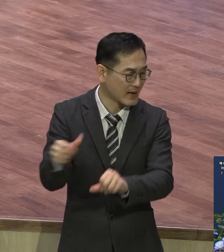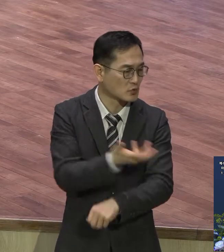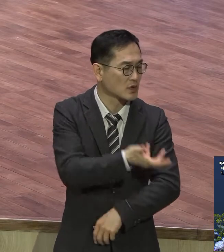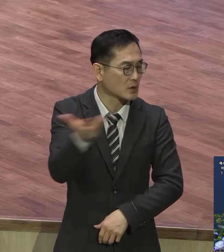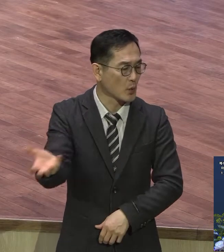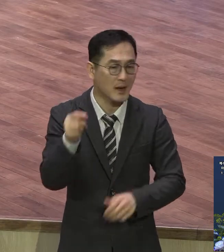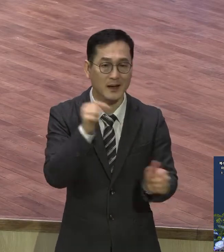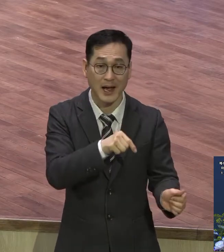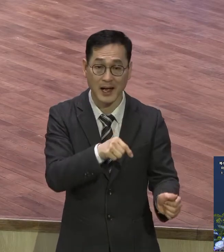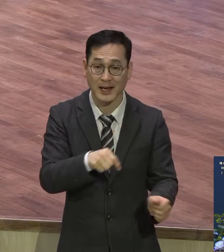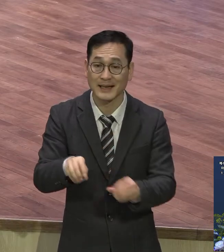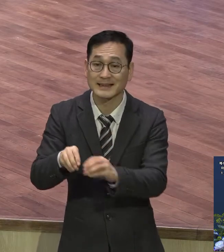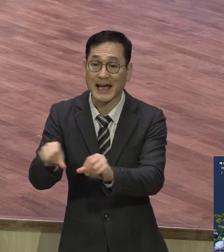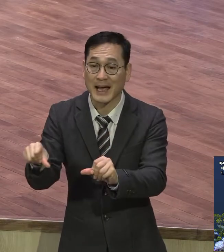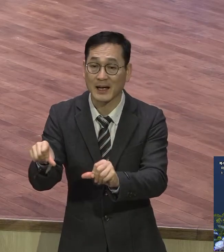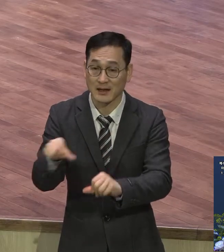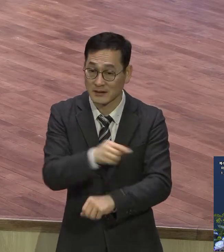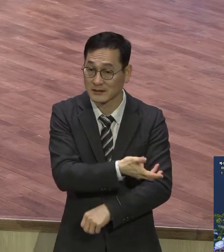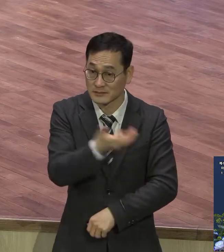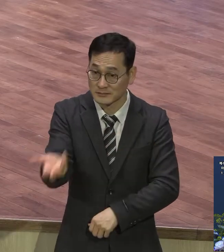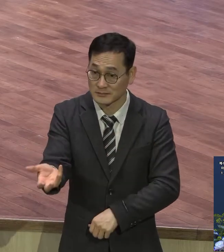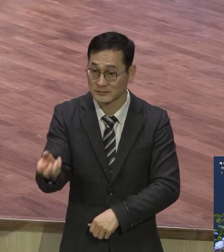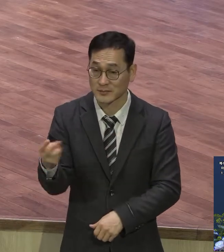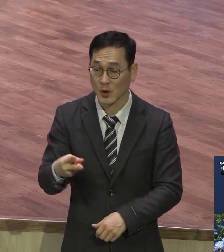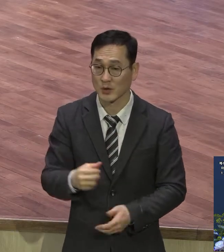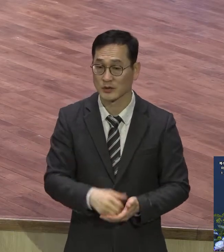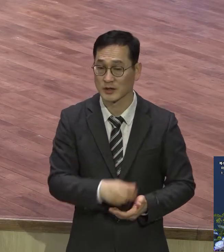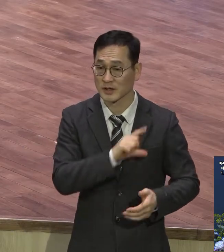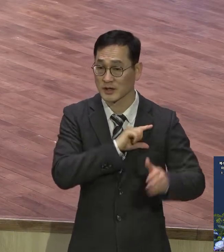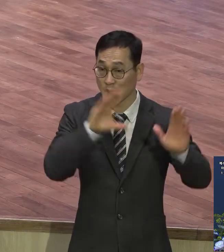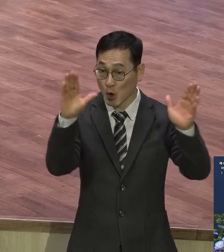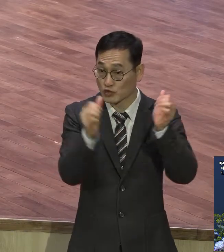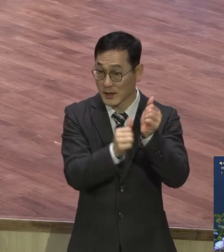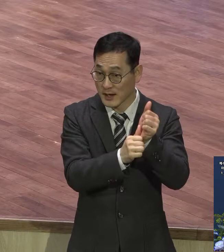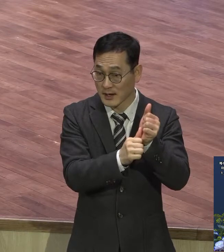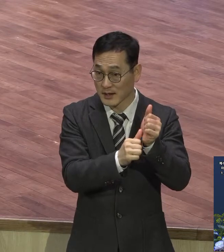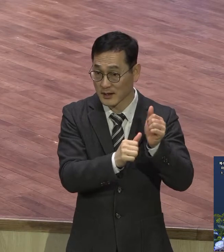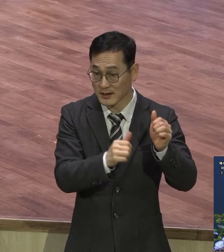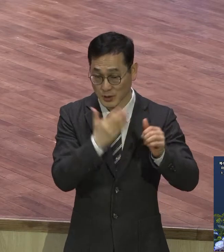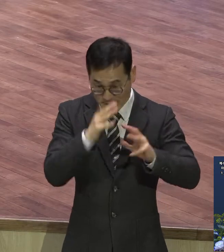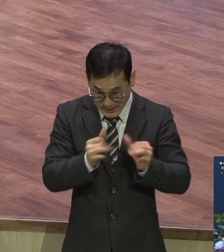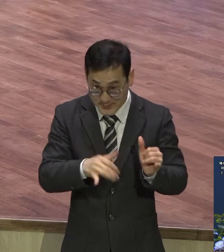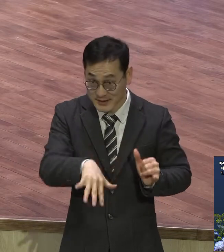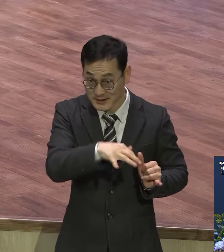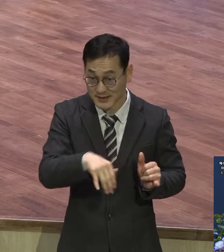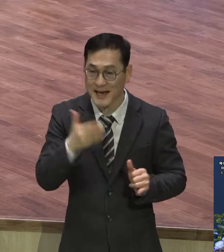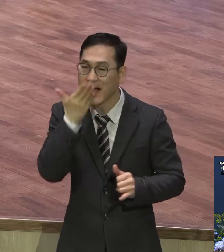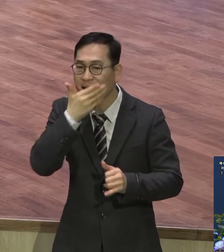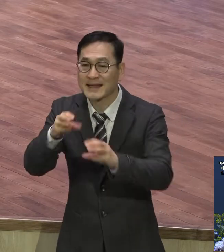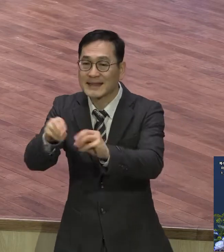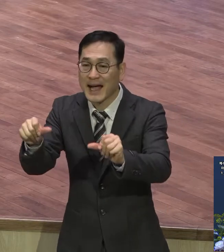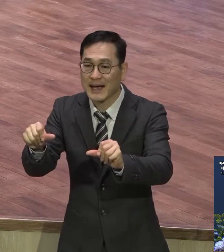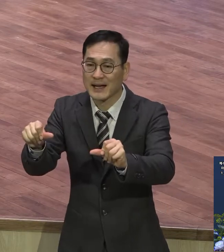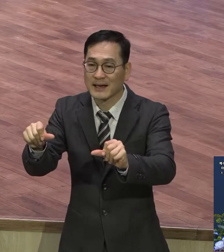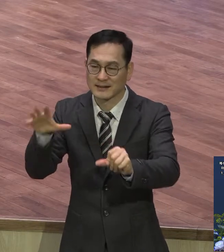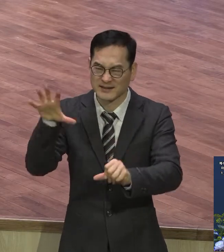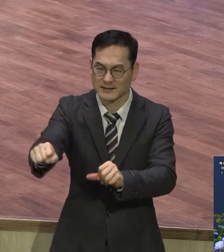요소와 이스라엘 백성들이 약속의 땅 가난한 땅을 차지하기 위해서 정복 전쟁을 치르고